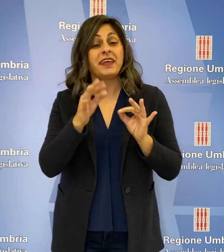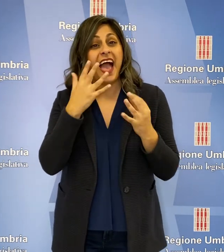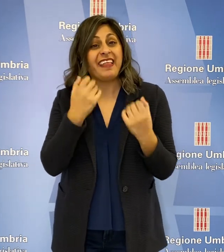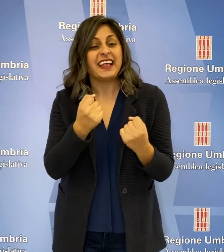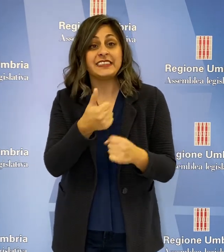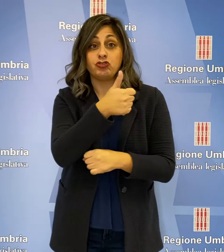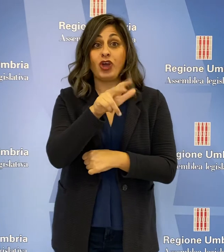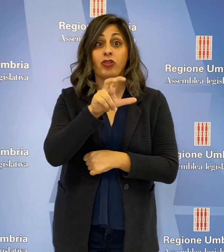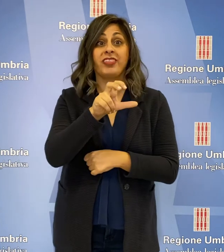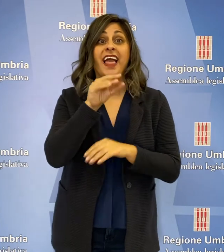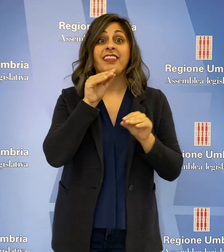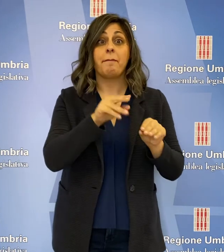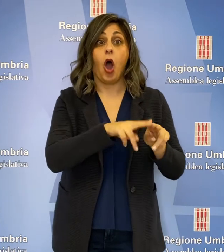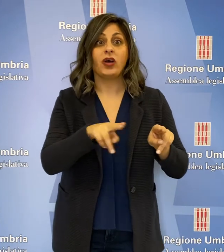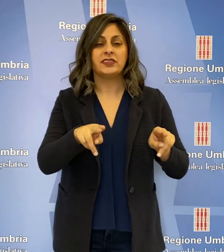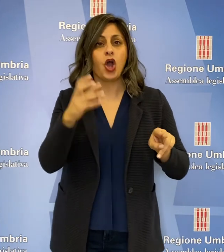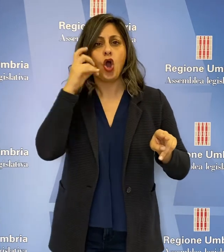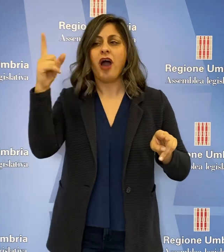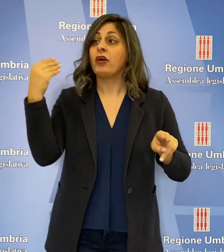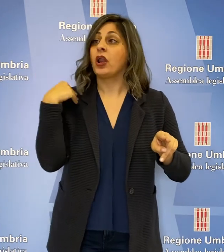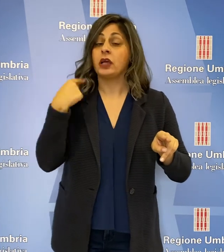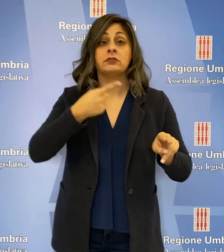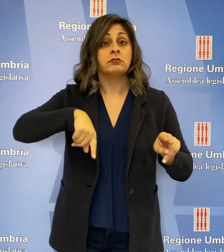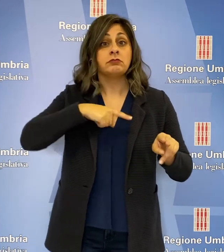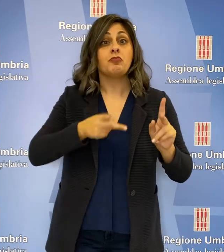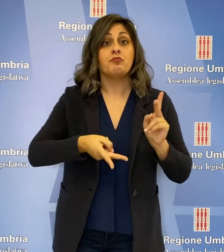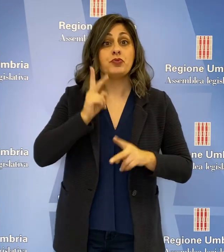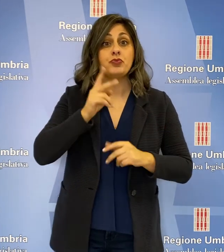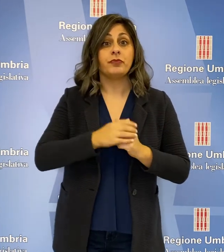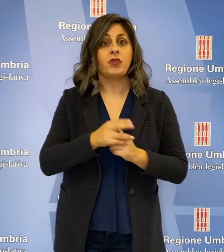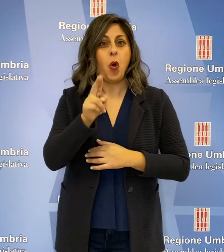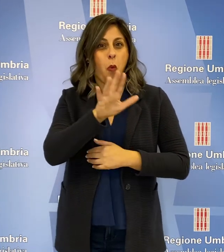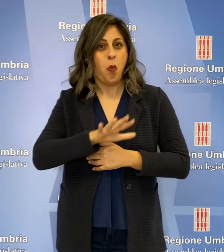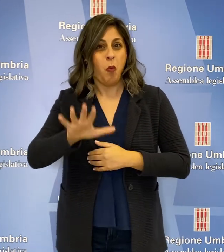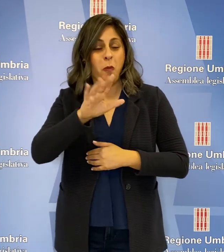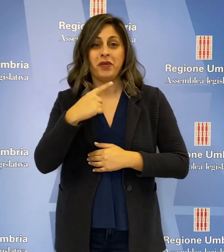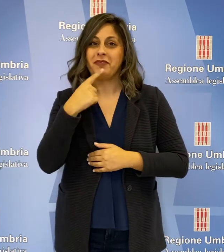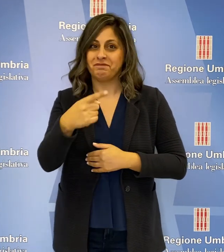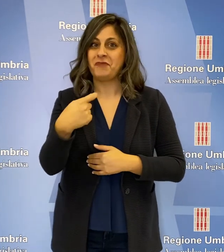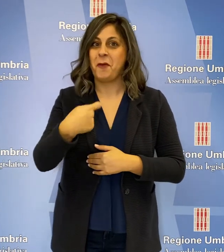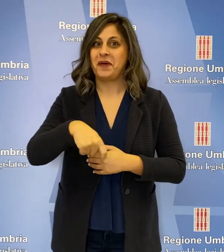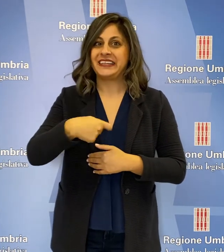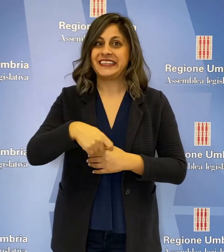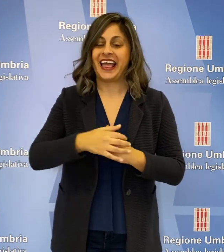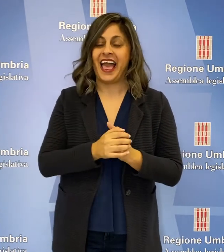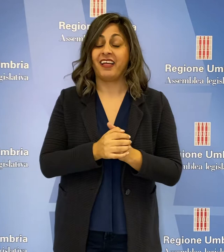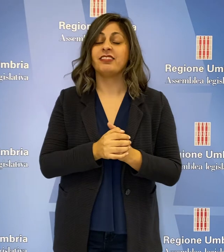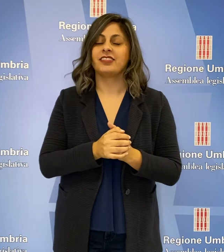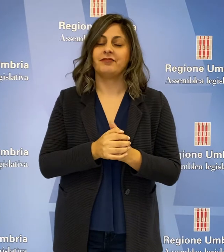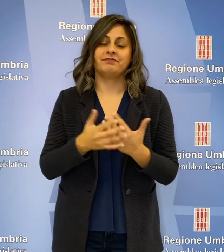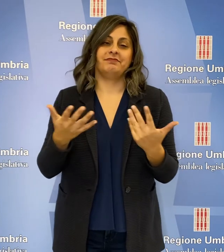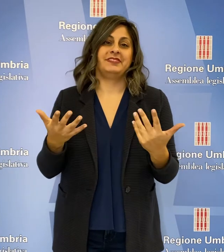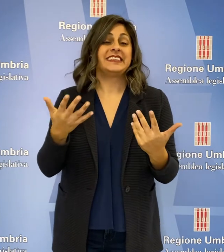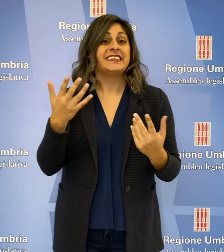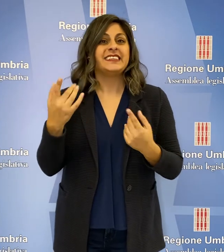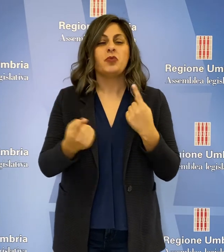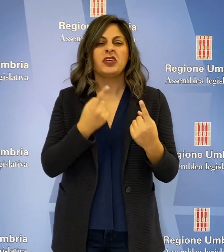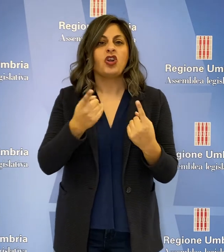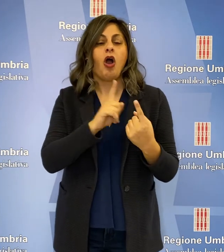130 posti più di quelli che il Governo aveva richiesto. L'Umbria, ha sottolineato la Presidente, è molto lontana dall'essere la